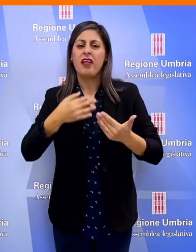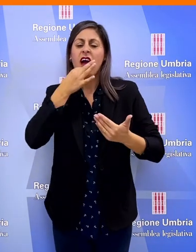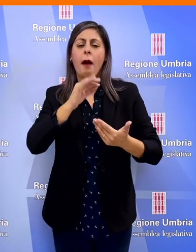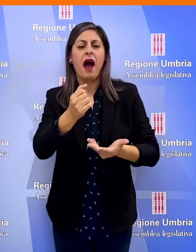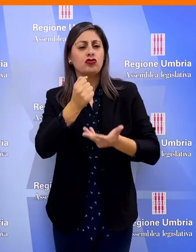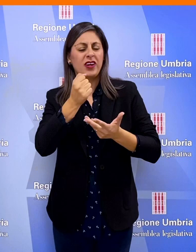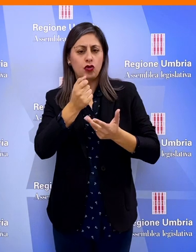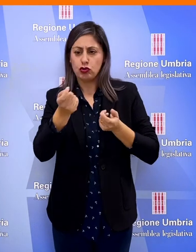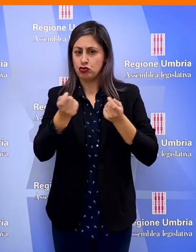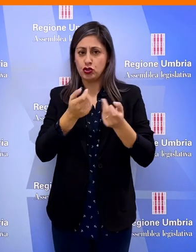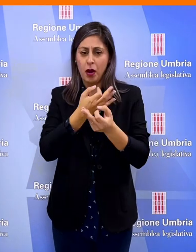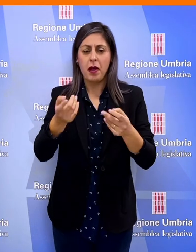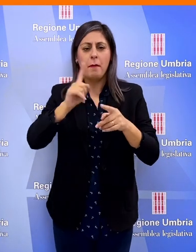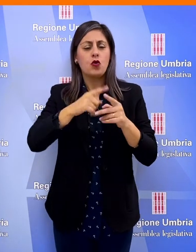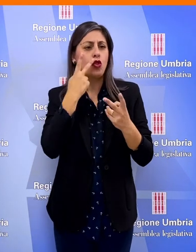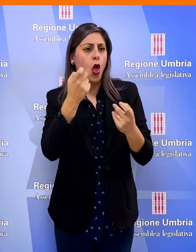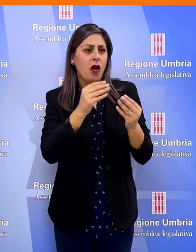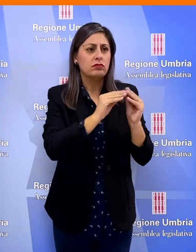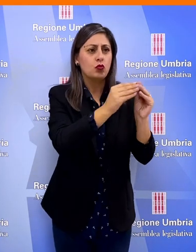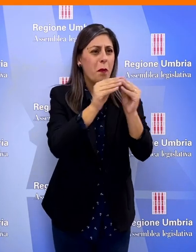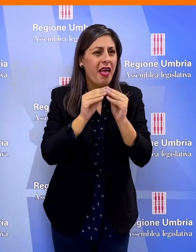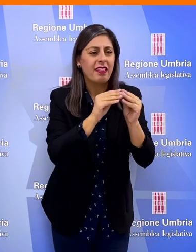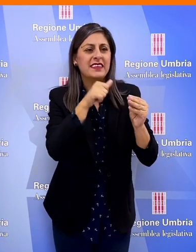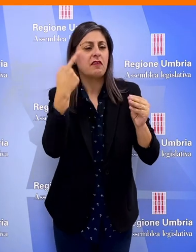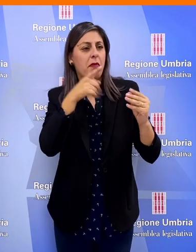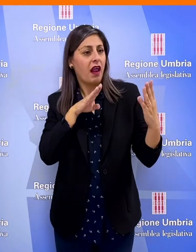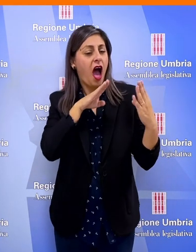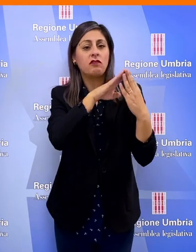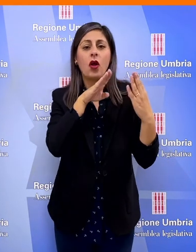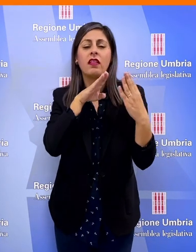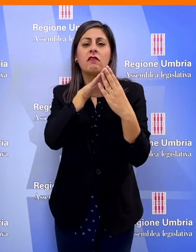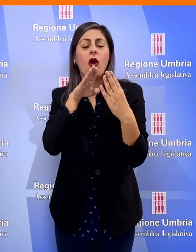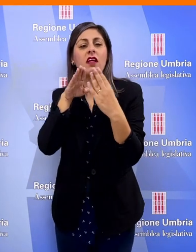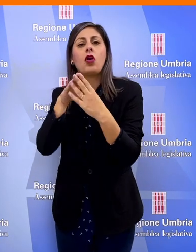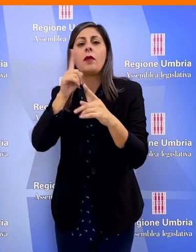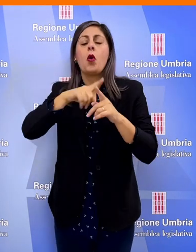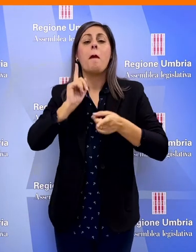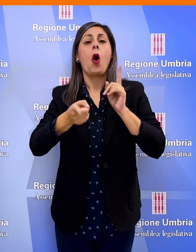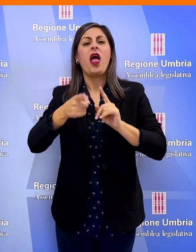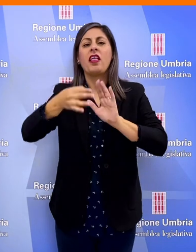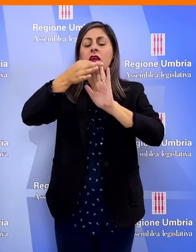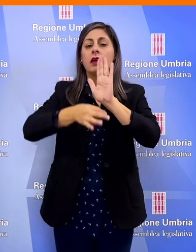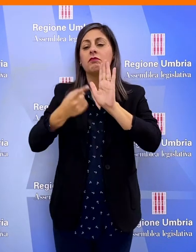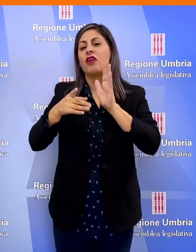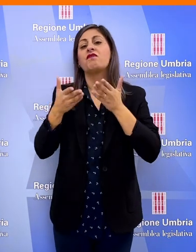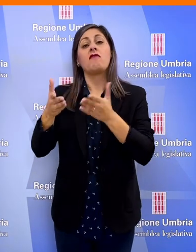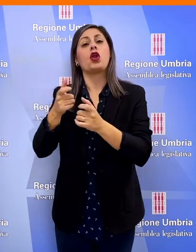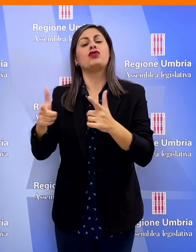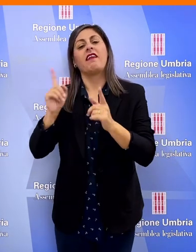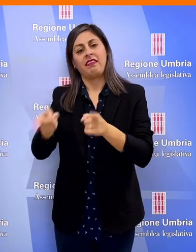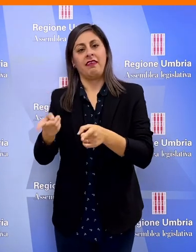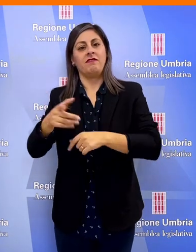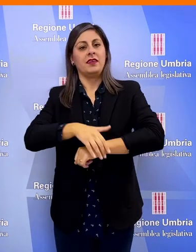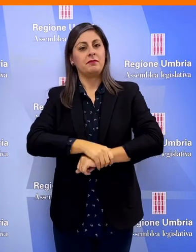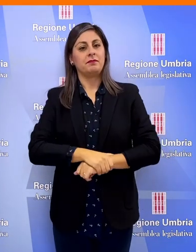sa gestire le risorse e trovare i mezzi necessari per far fronte e perseguire gli indirizzi politici a favore dei